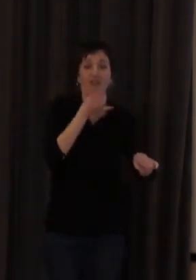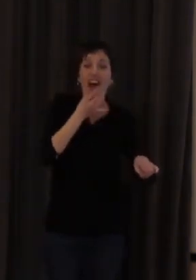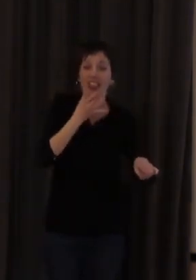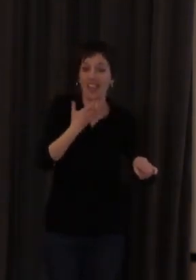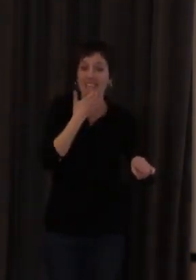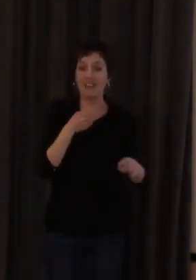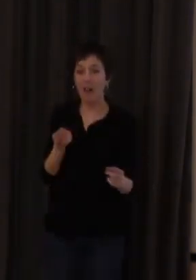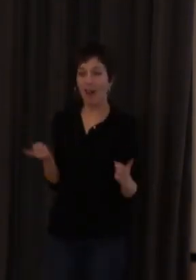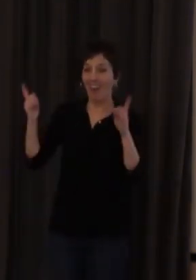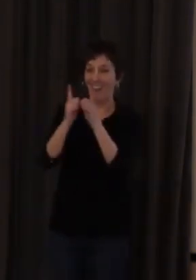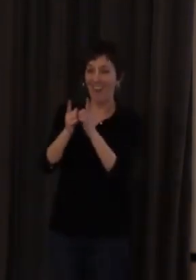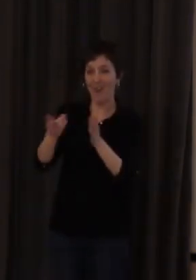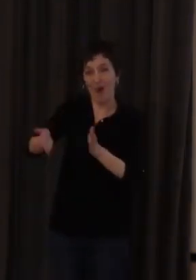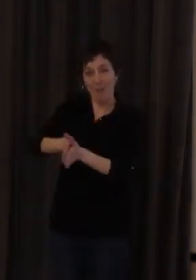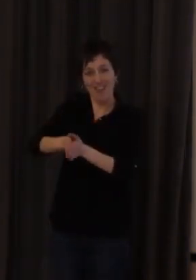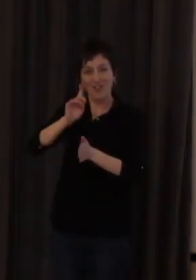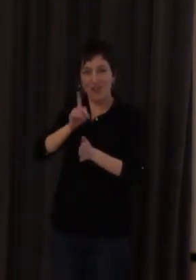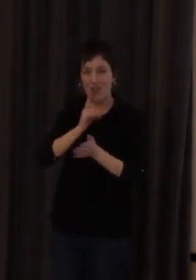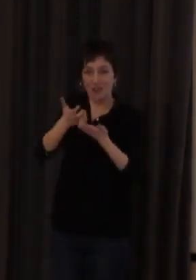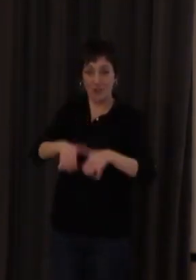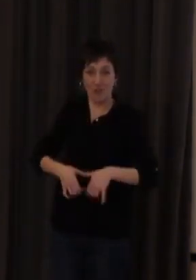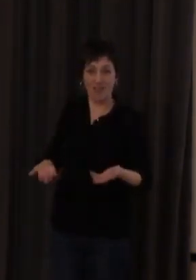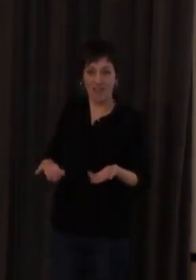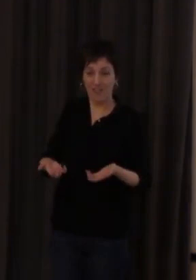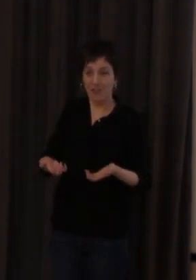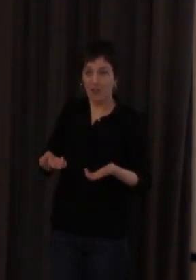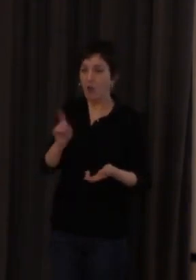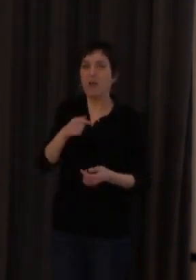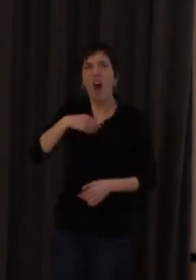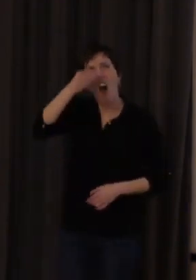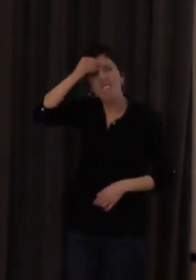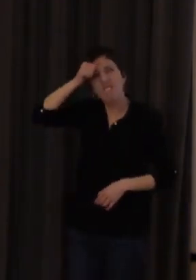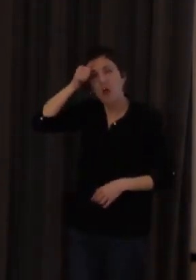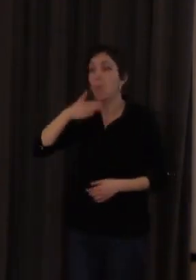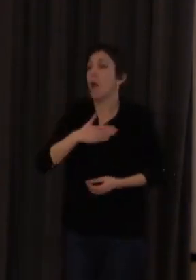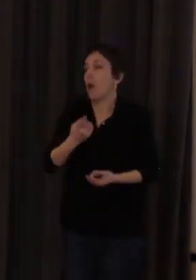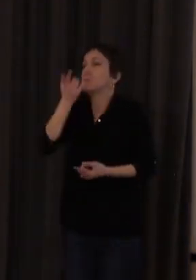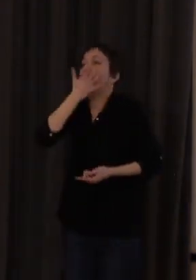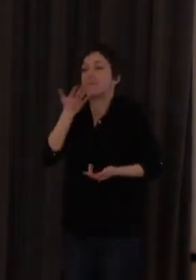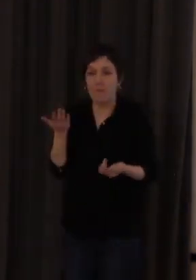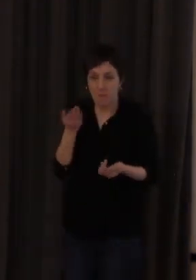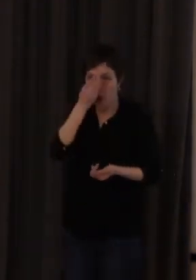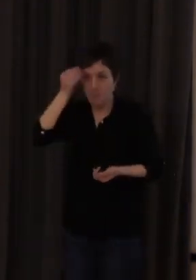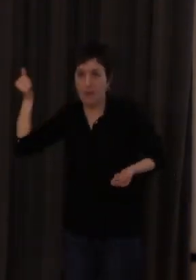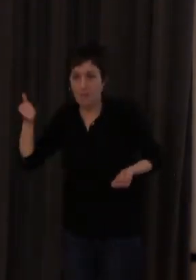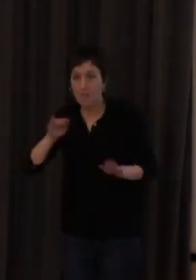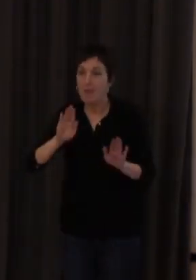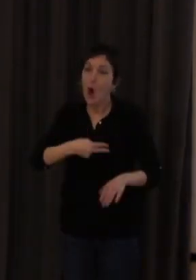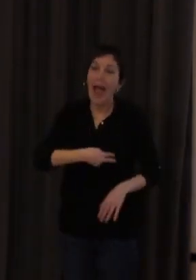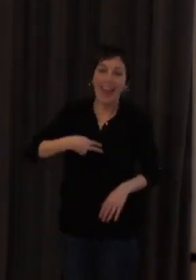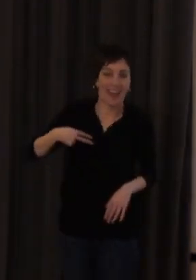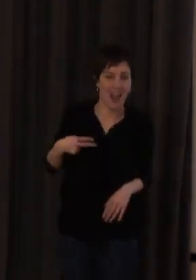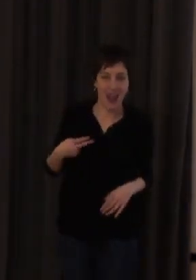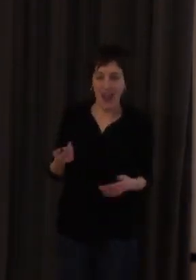cuanto se encuentran de nuevo con sus compañeros sordos no es que ahí se me ha olvidado o puede haber ahí como se decía un signo pero en general se